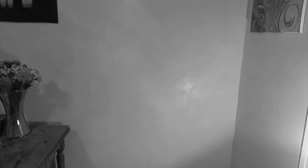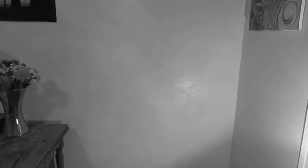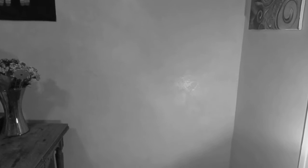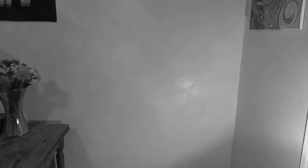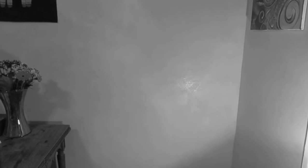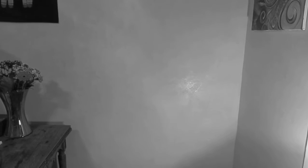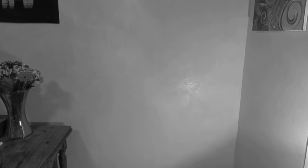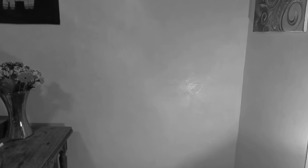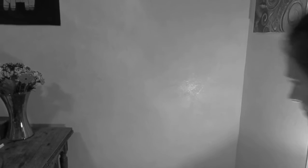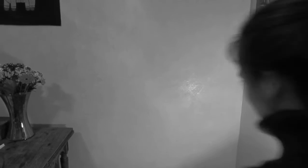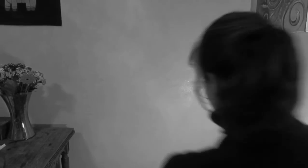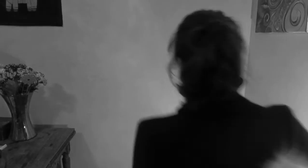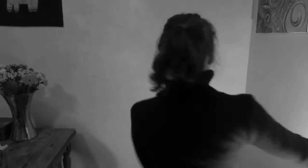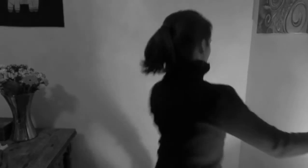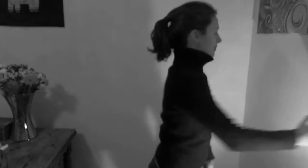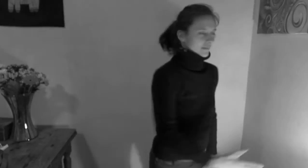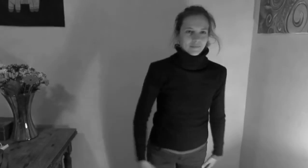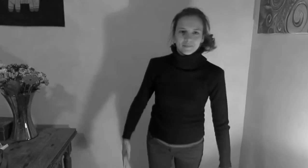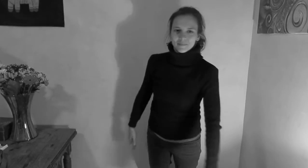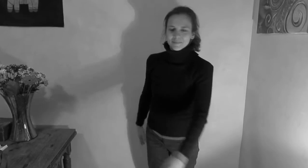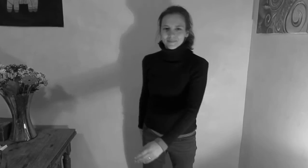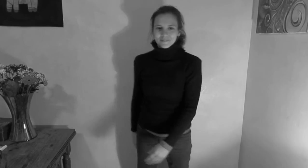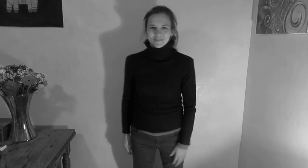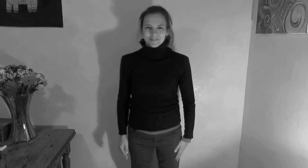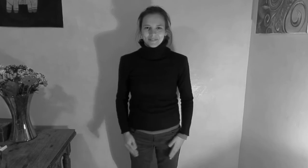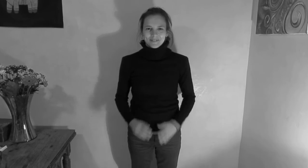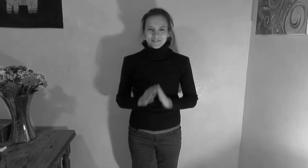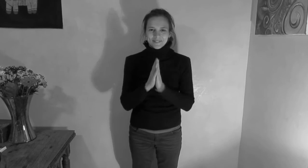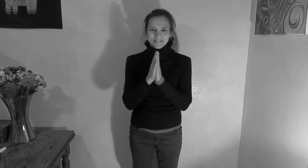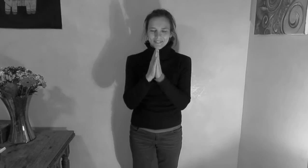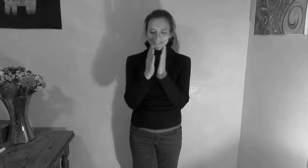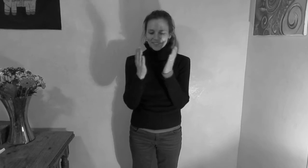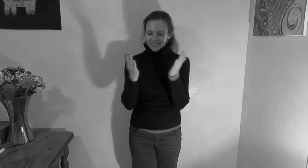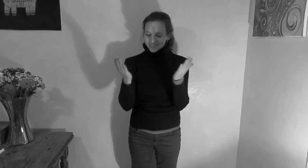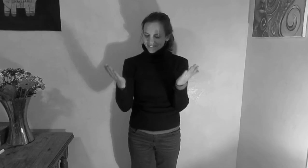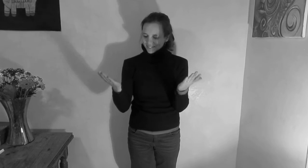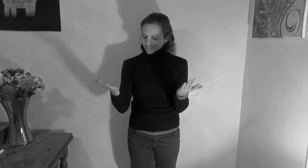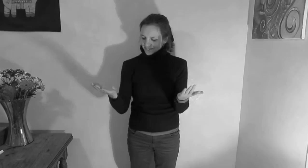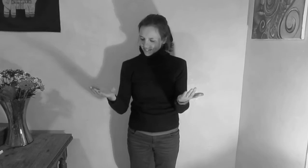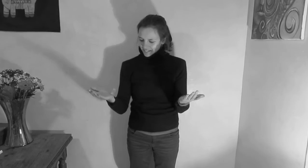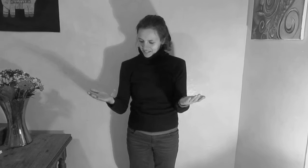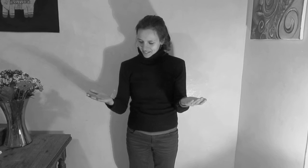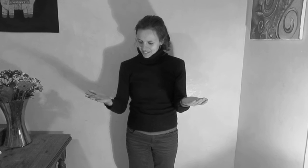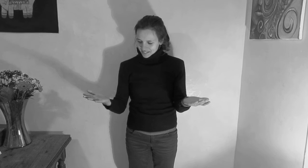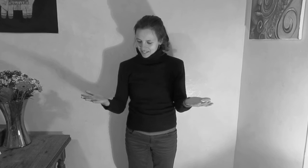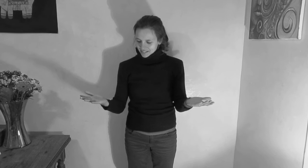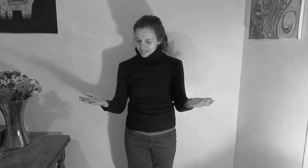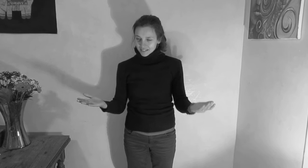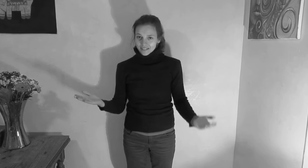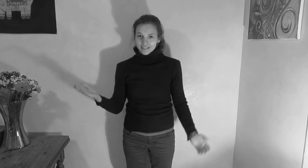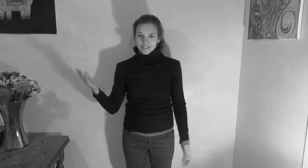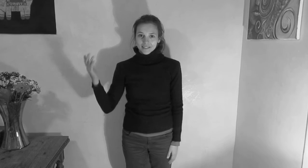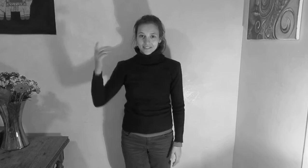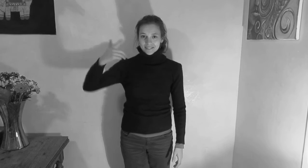Je peux pas faire Qu'était-tu toi ? En juillet